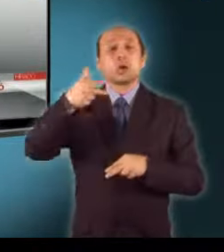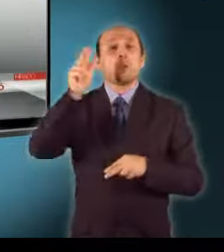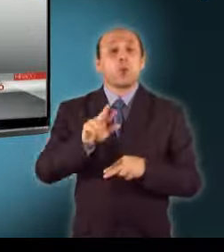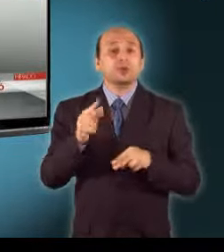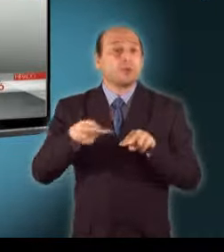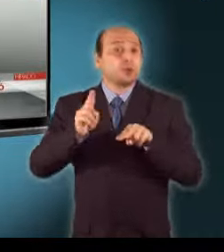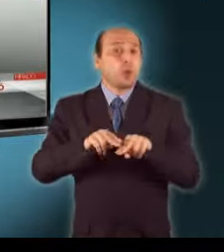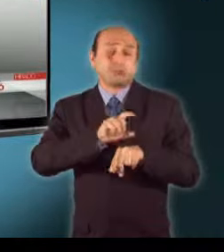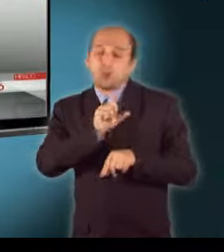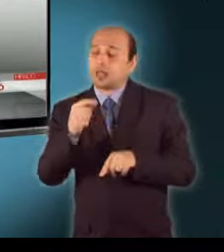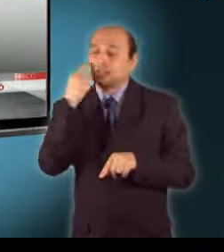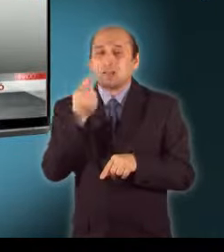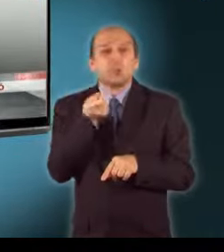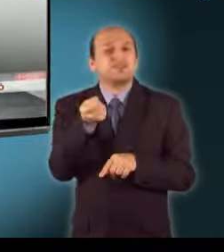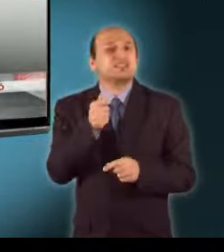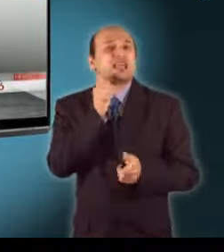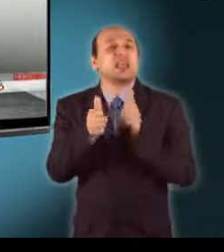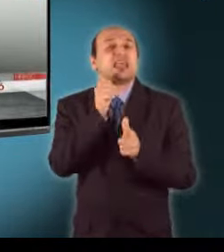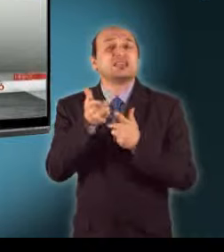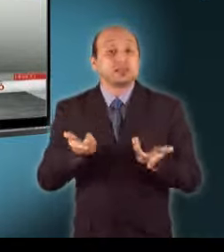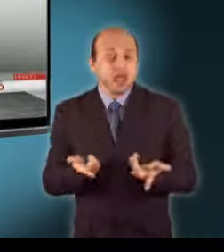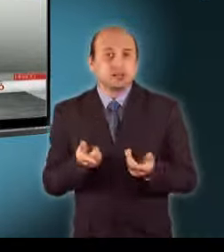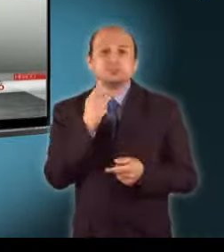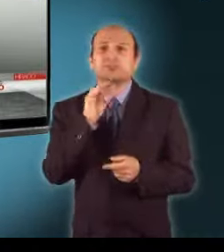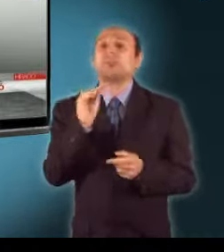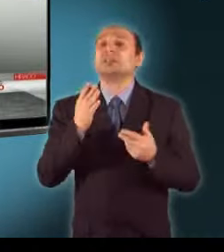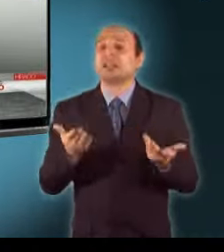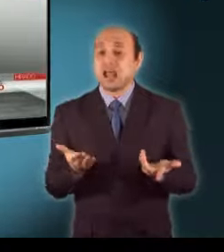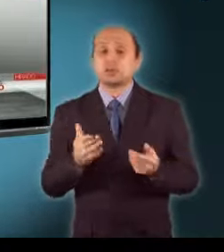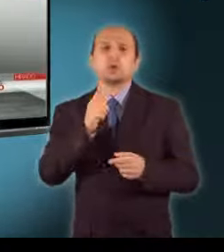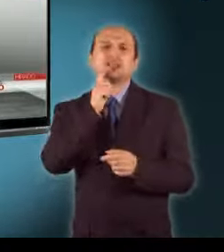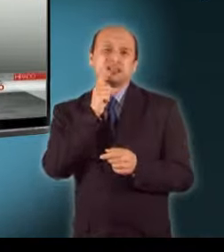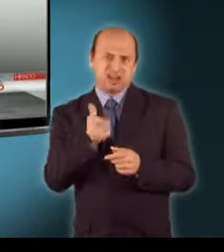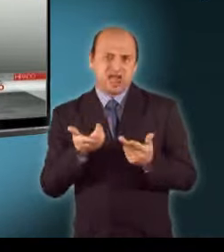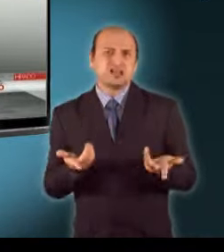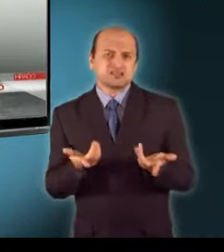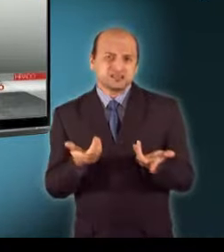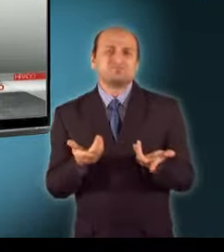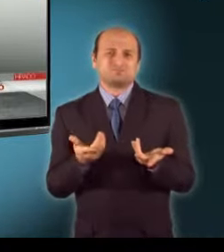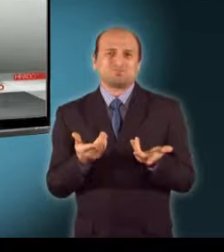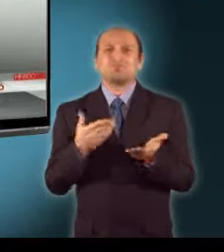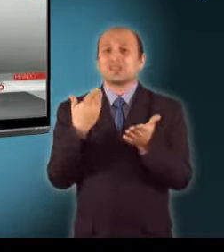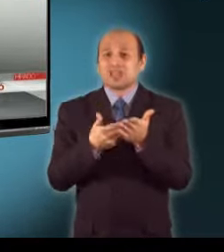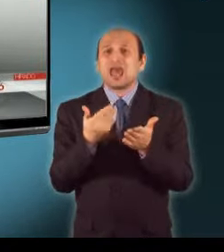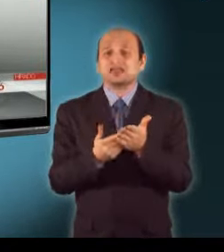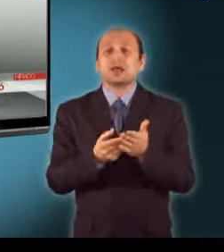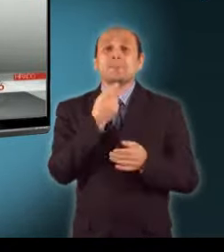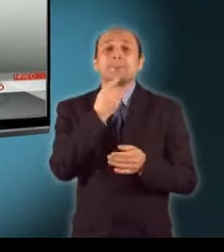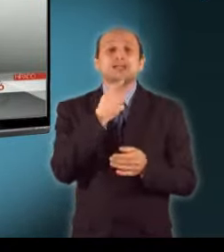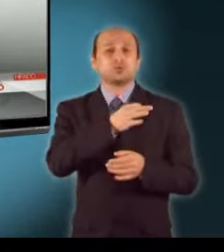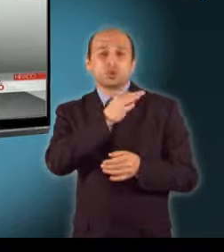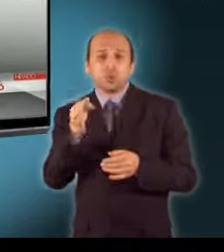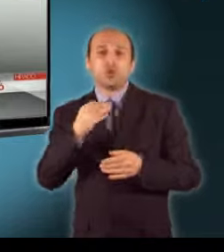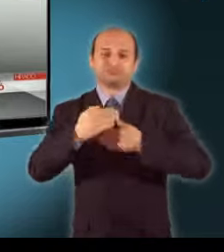devizahiteleiket. Vagyis a tavaszi kilakoltatási stopp feloldásával, náluk is elindulhat az árverezéshez vezető eljárás.